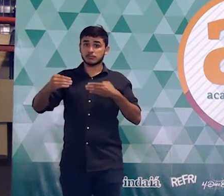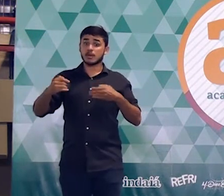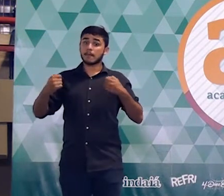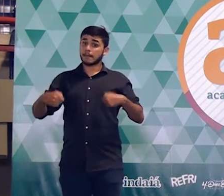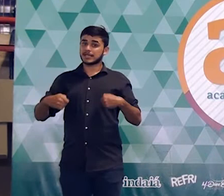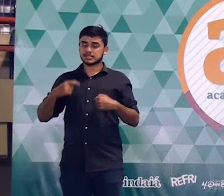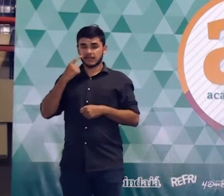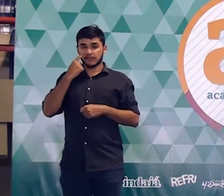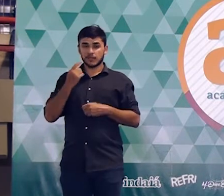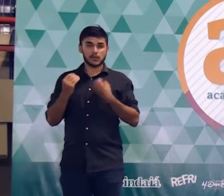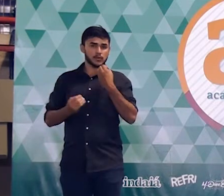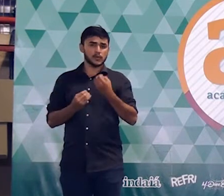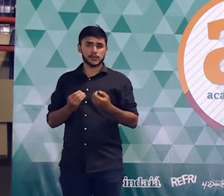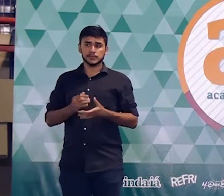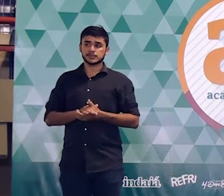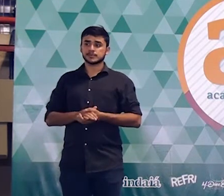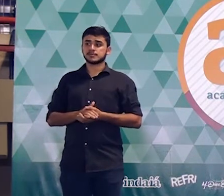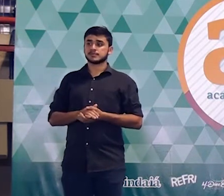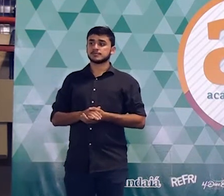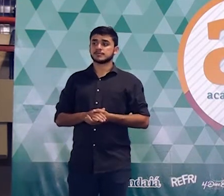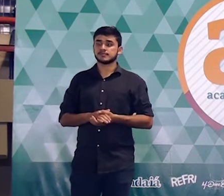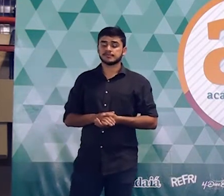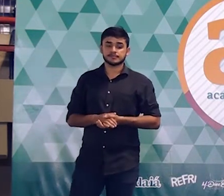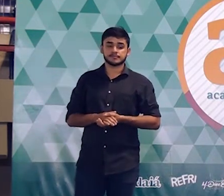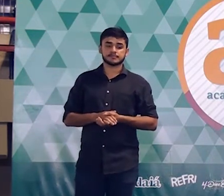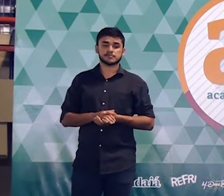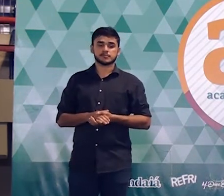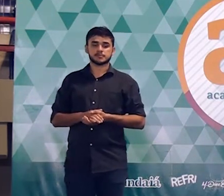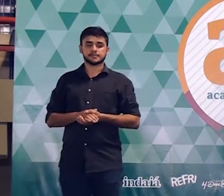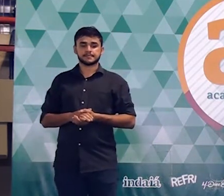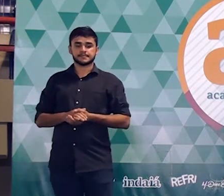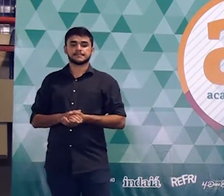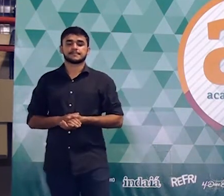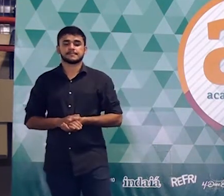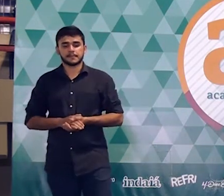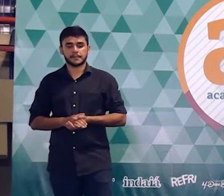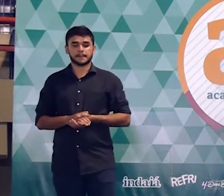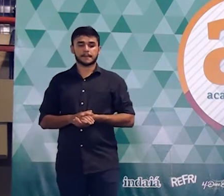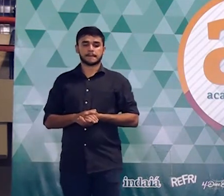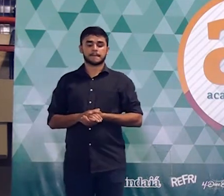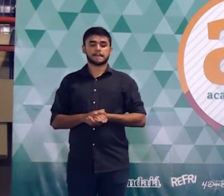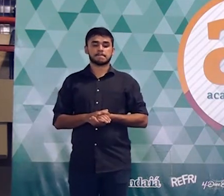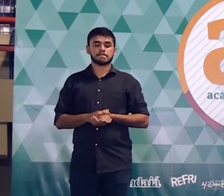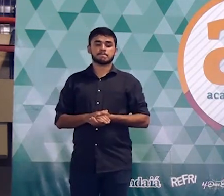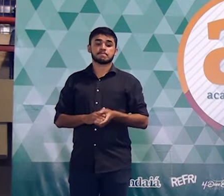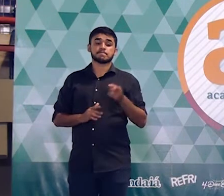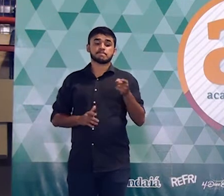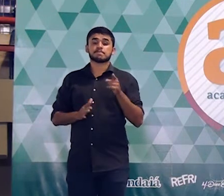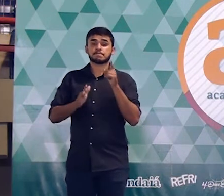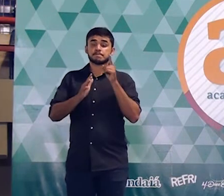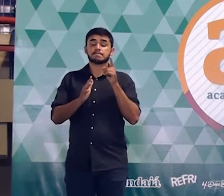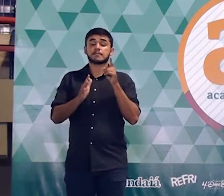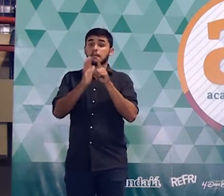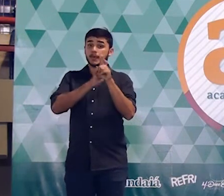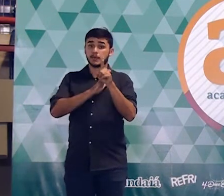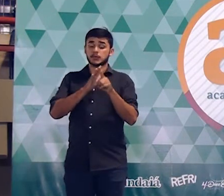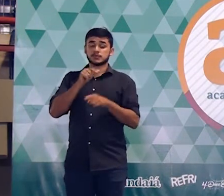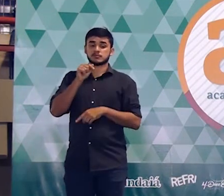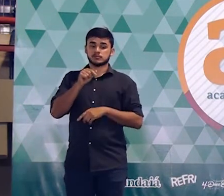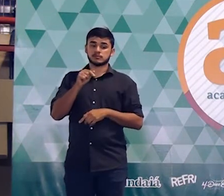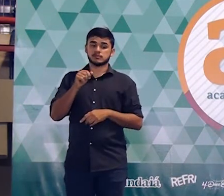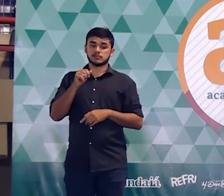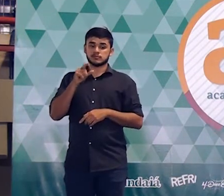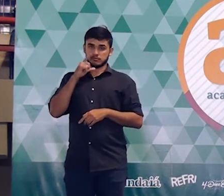calma. Vamos ler a questão, vamos tentar entender o que é o enunciado da questão está dizendo, tá? Então, vamos ler aqui de novo. A